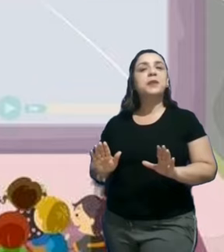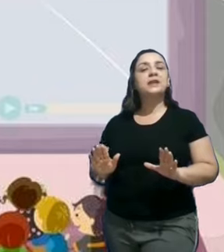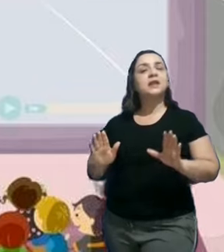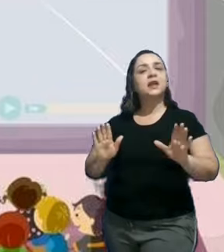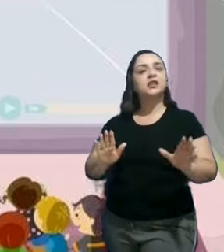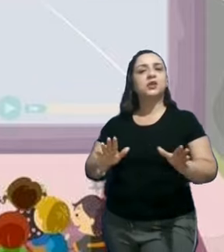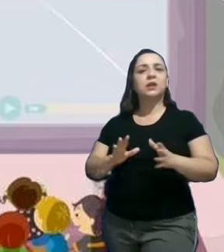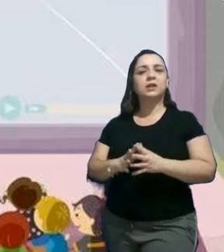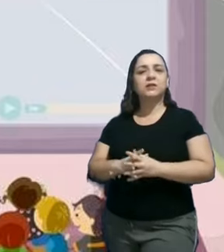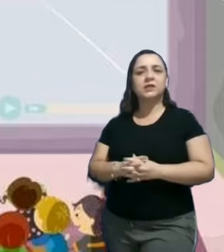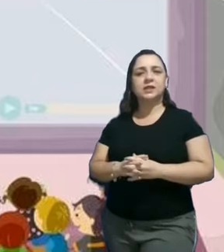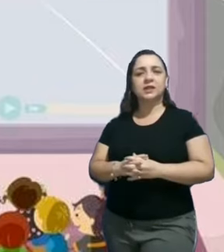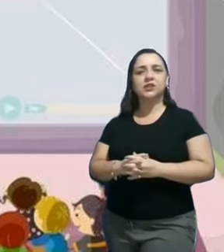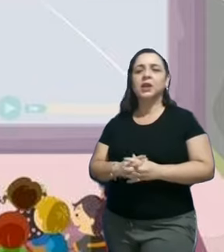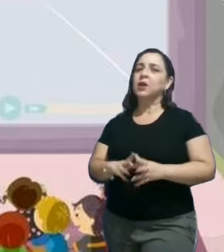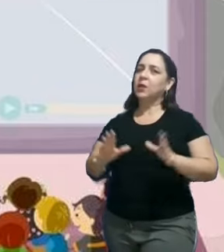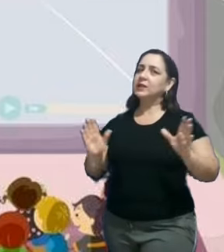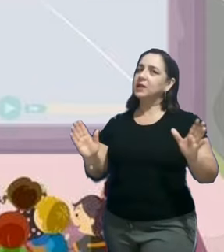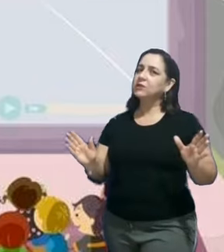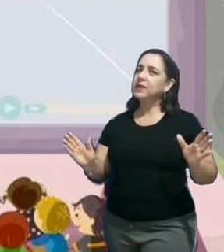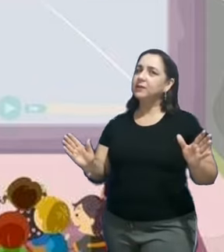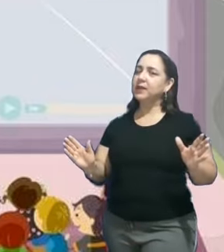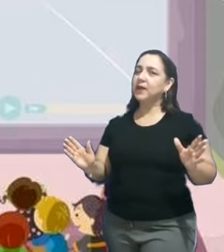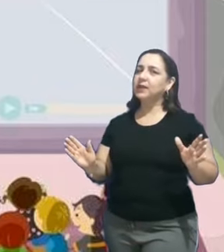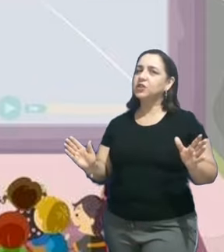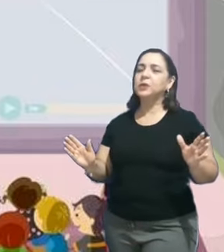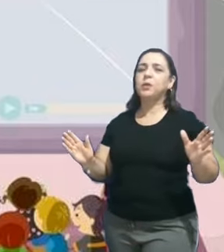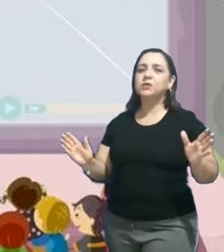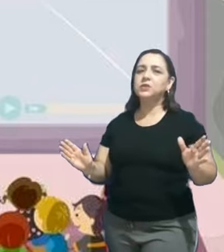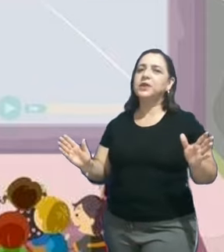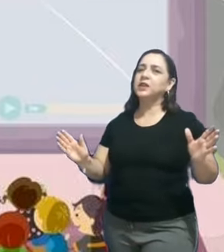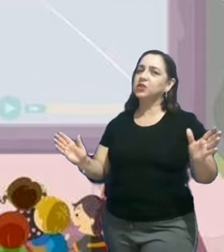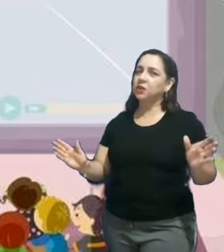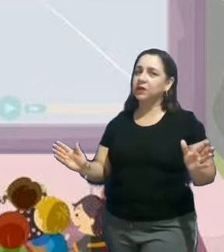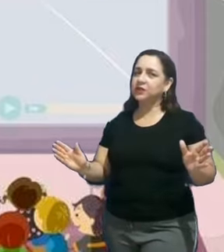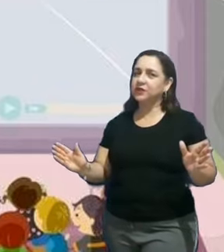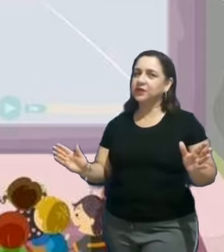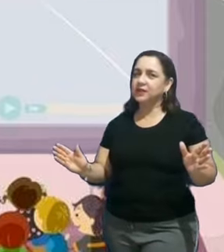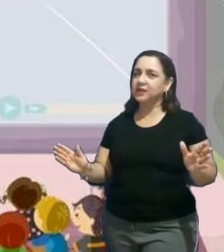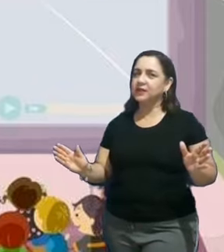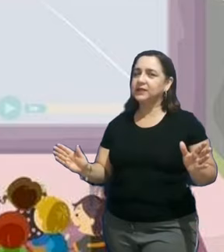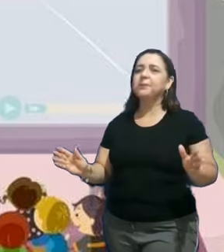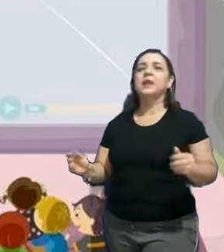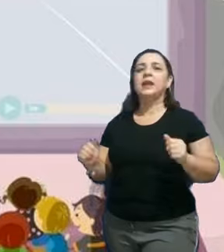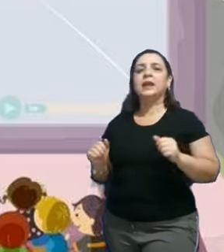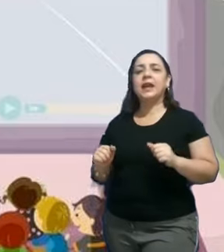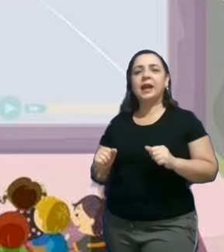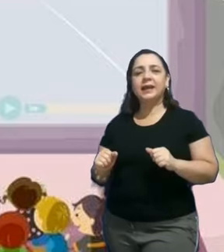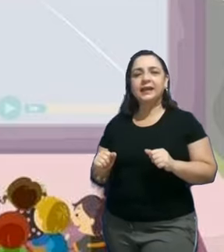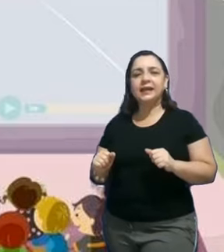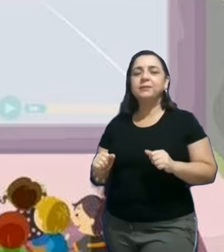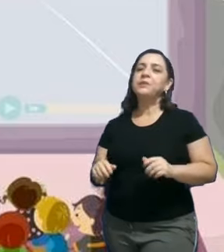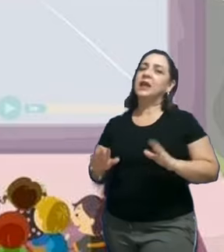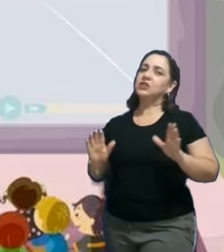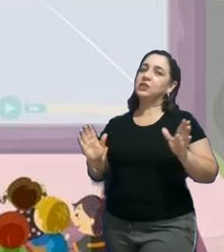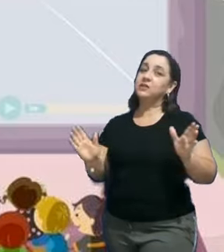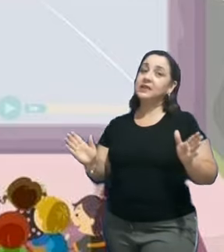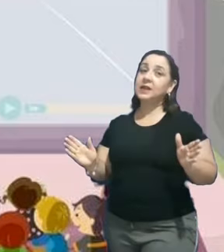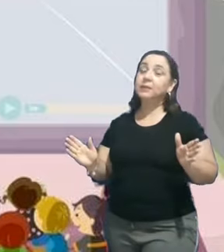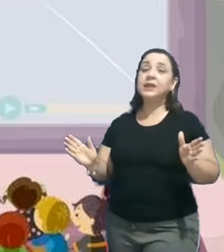escolas, vocês pensem na escola de vocês. Quais são os ambientes que possuem na escola de vocês? E aí,